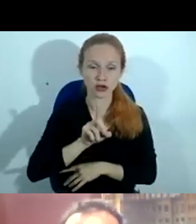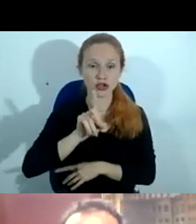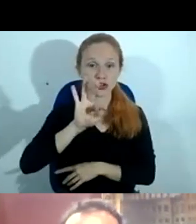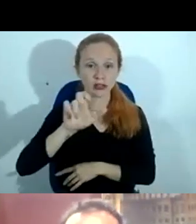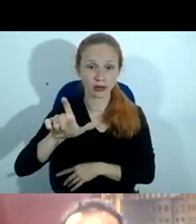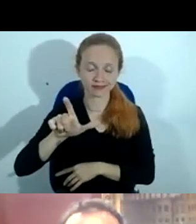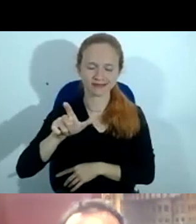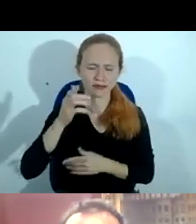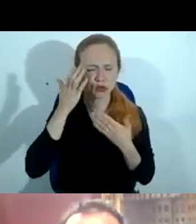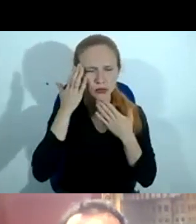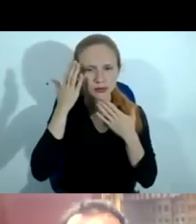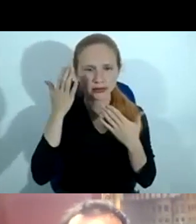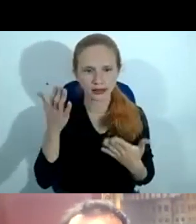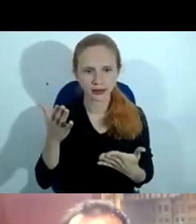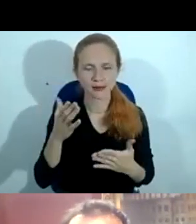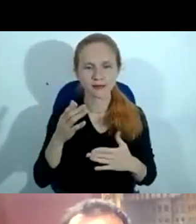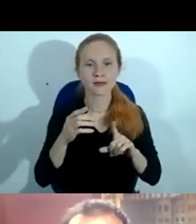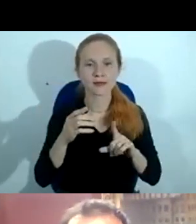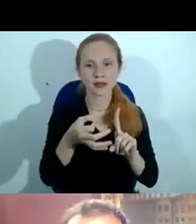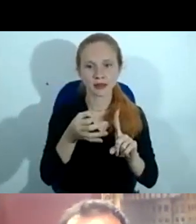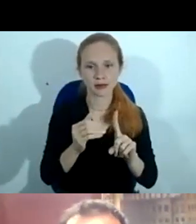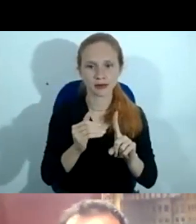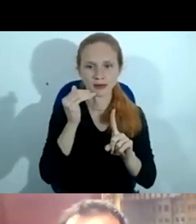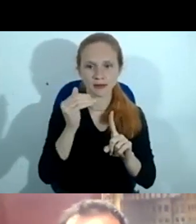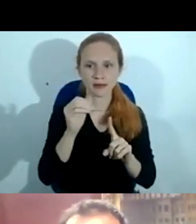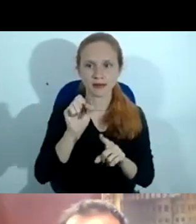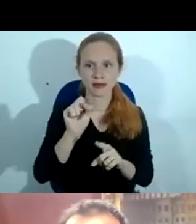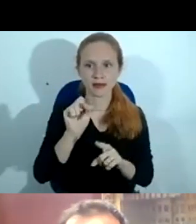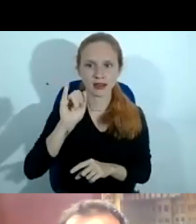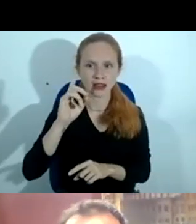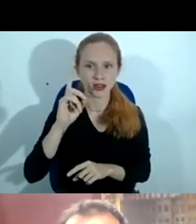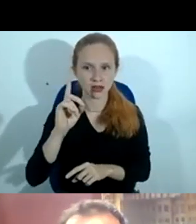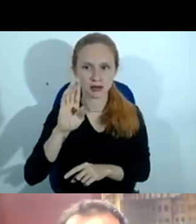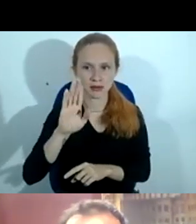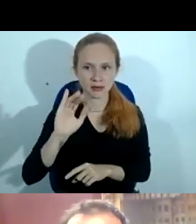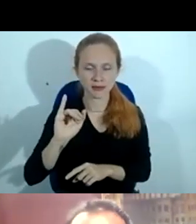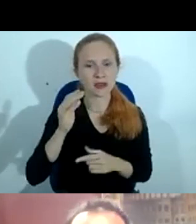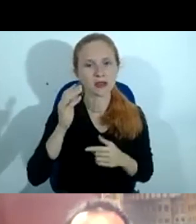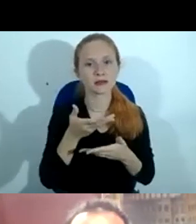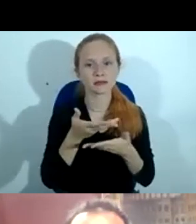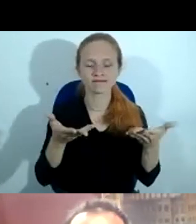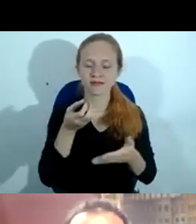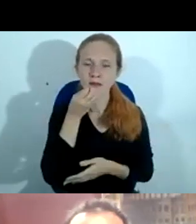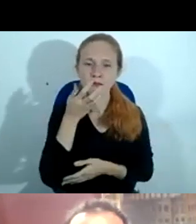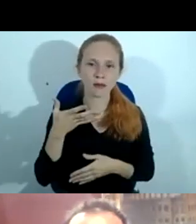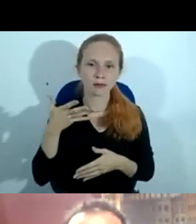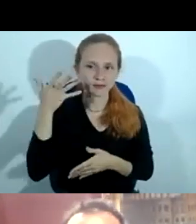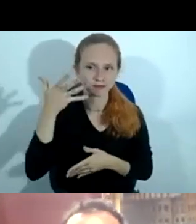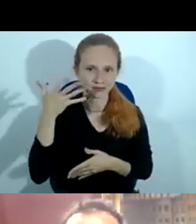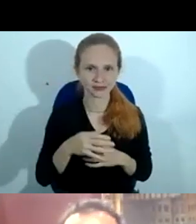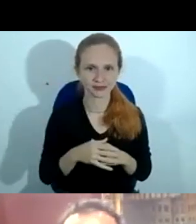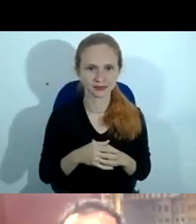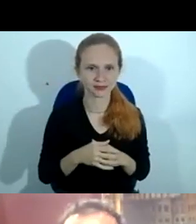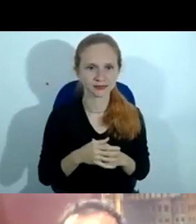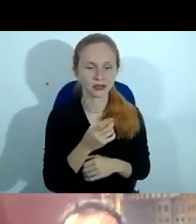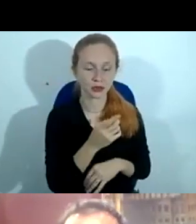obrigado, doutor desembargador Najib Saib, e um grande evento a todos. O doutor Humberto é uma honra